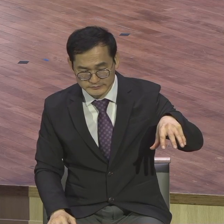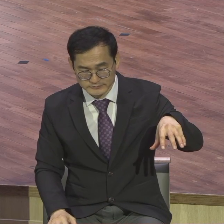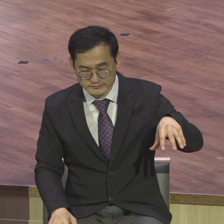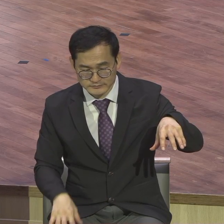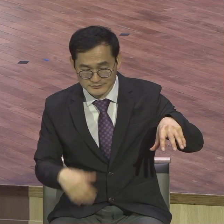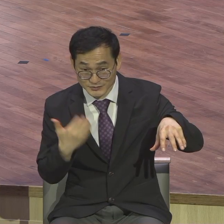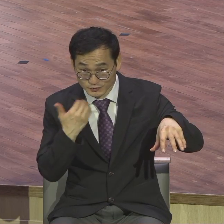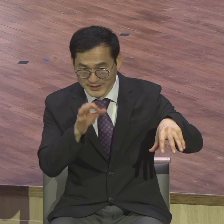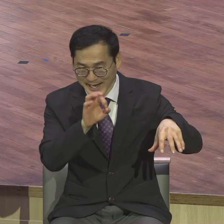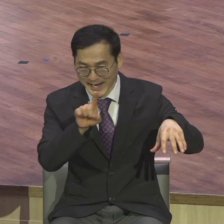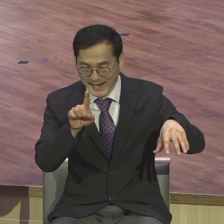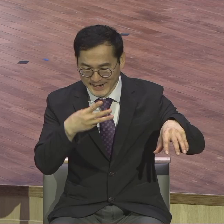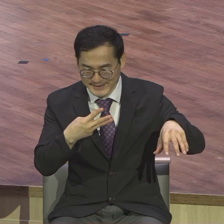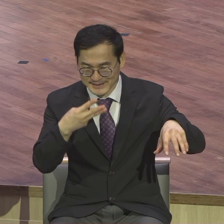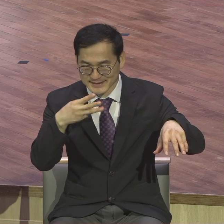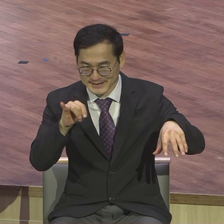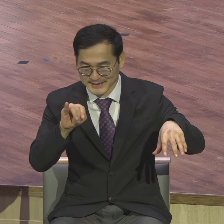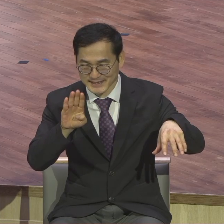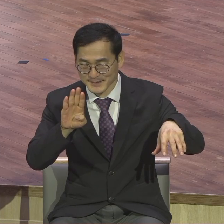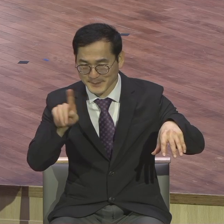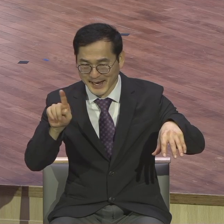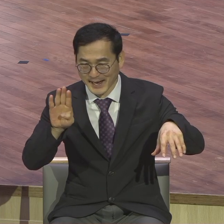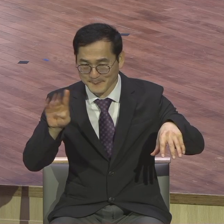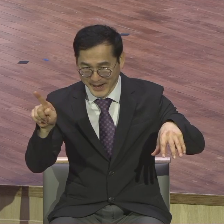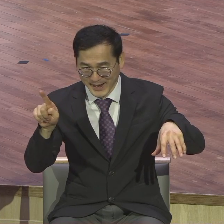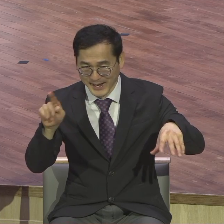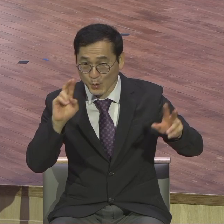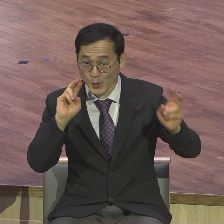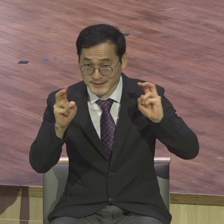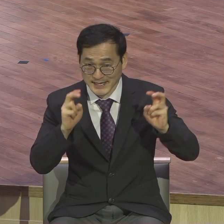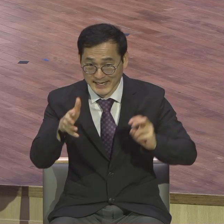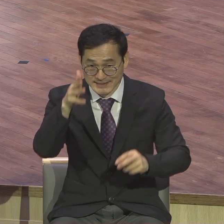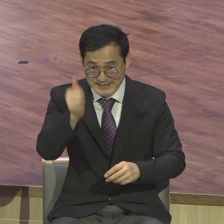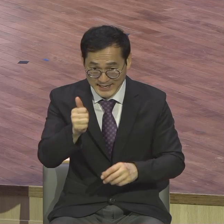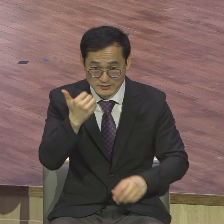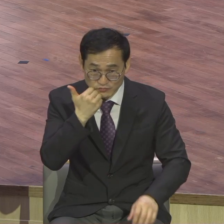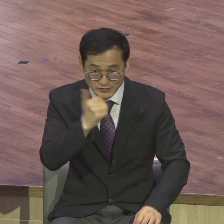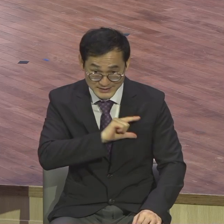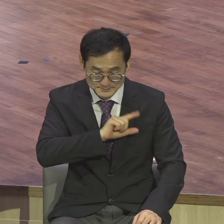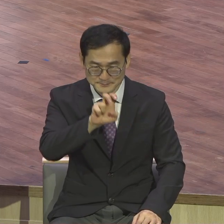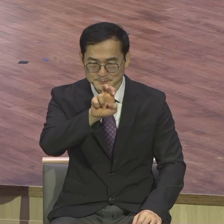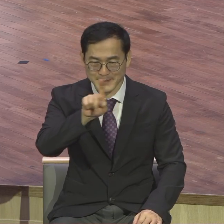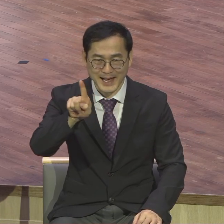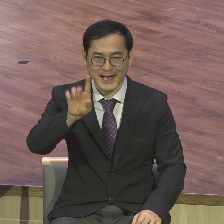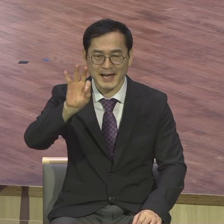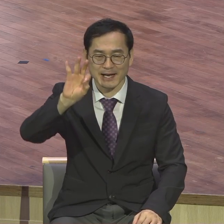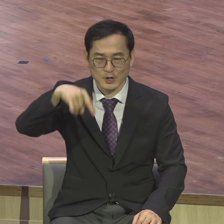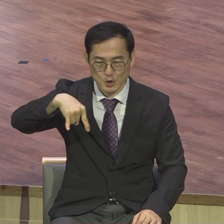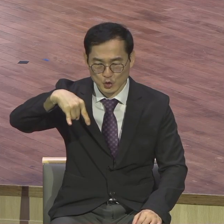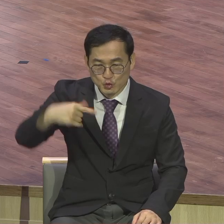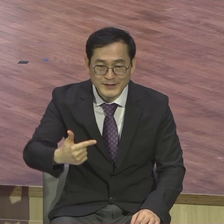알리바마 그룹의 창업자인 마윈 회장이 한 강연회에서